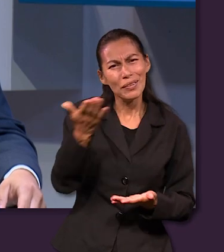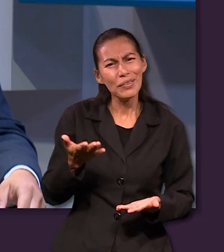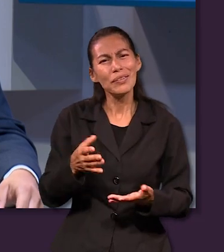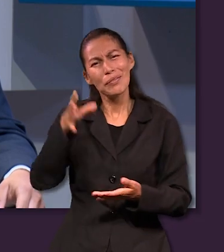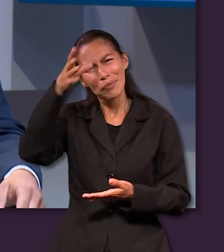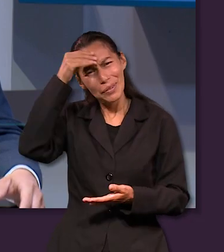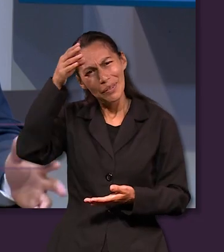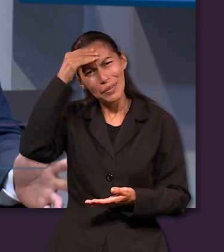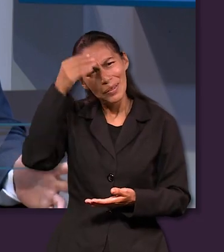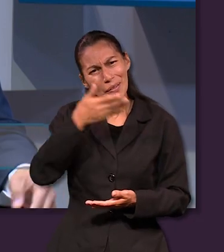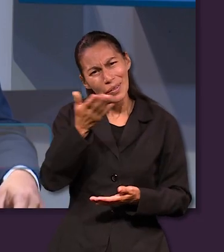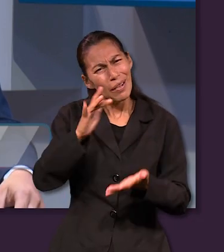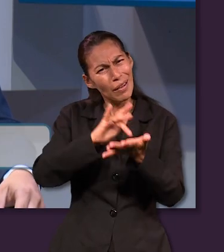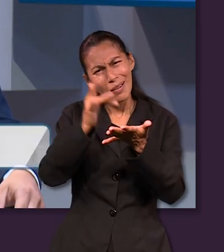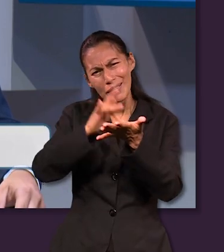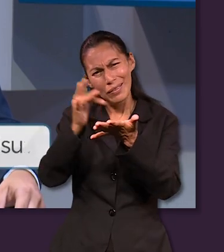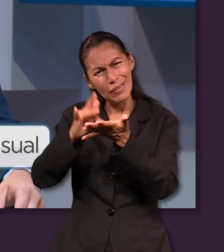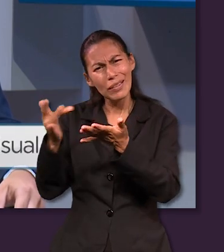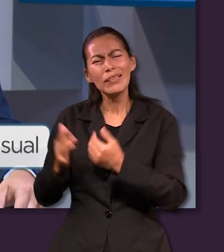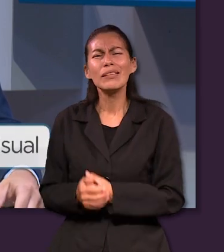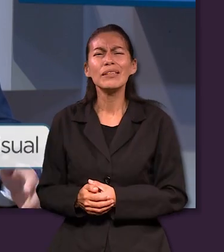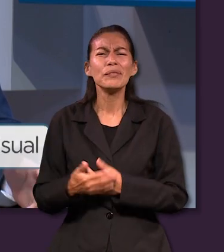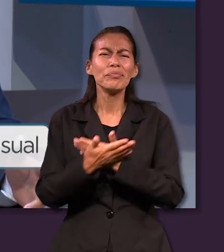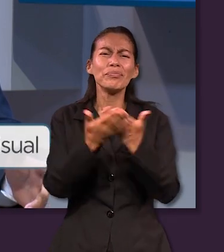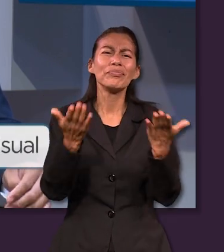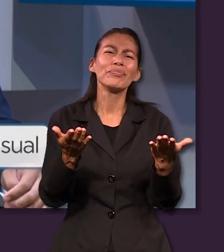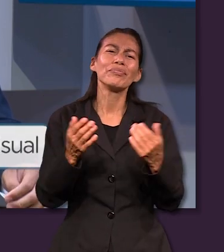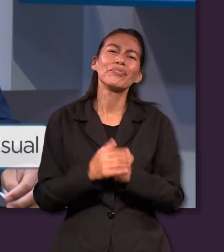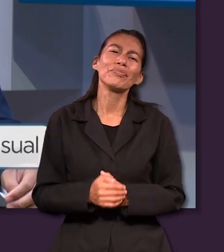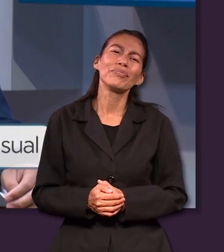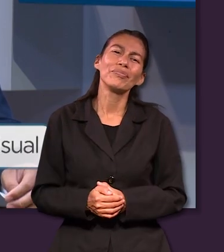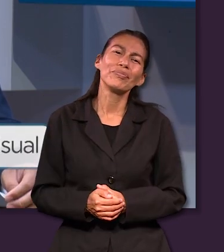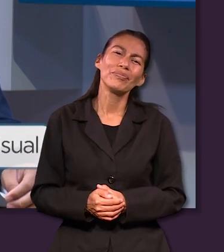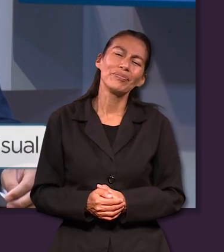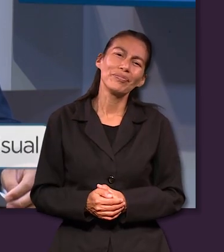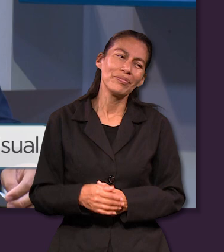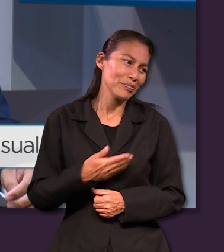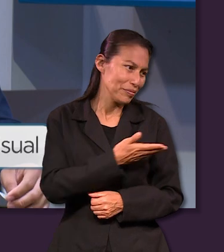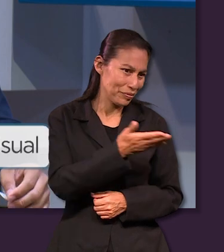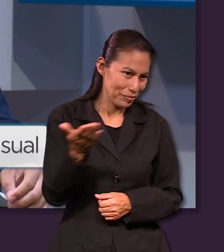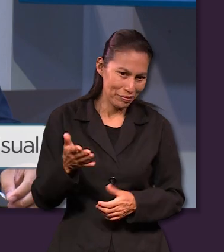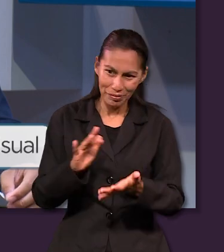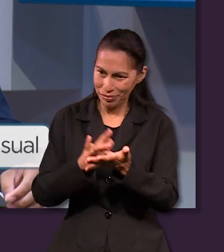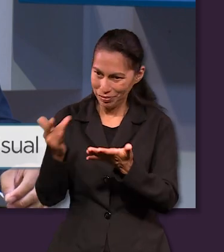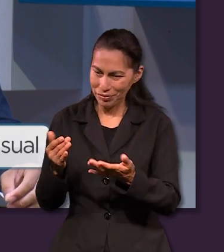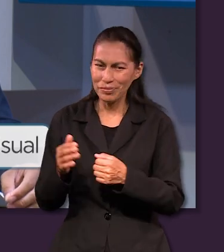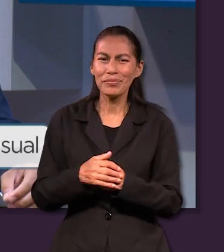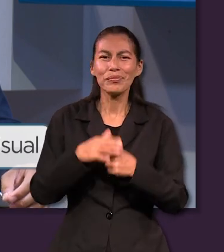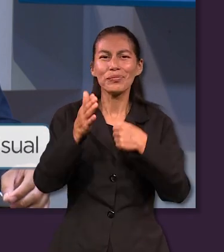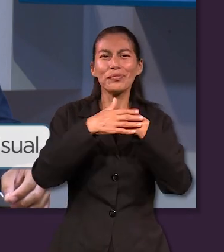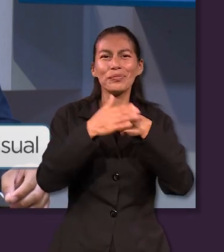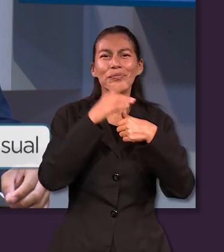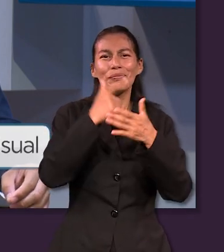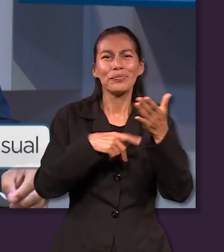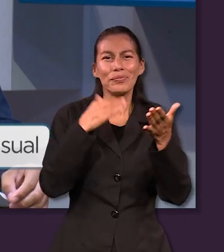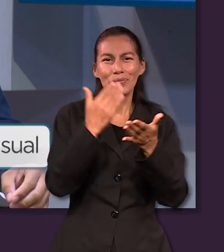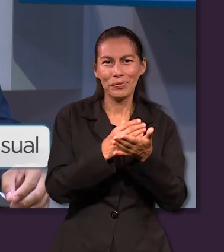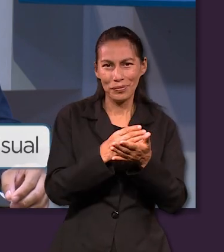todas estas experiencias y también ustedes por estar con nosotros público gracias por su tiempo los